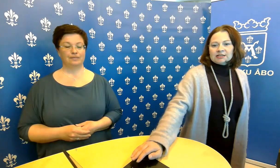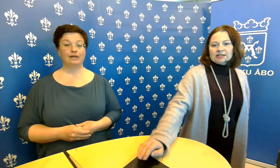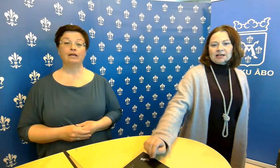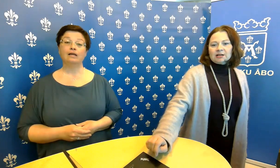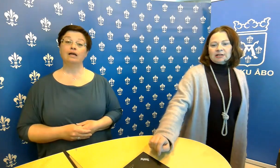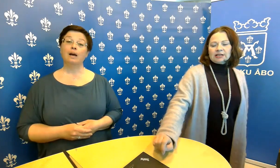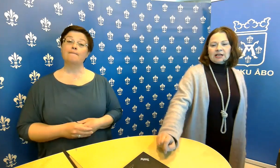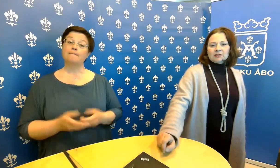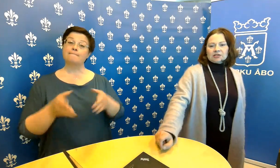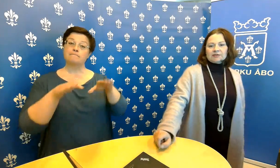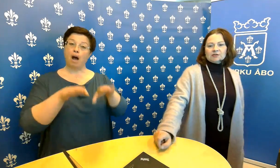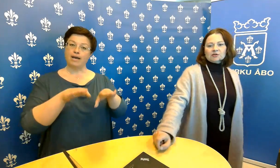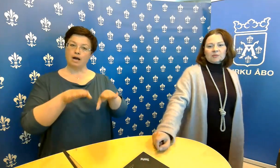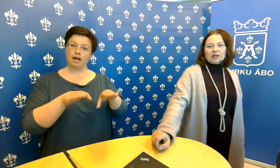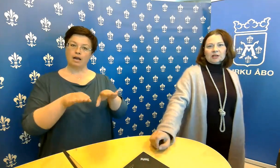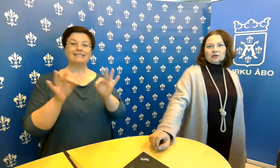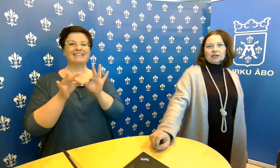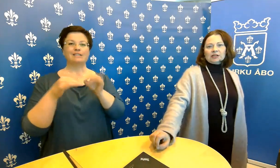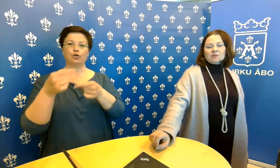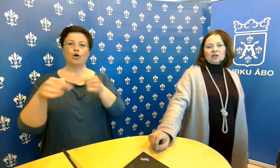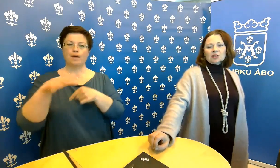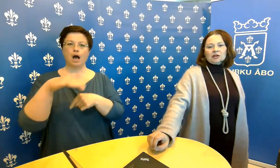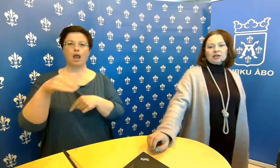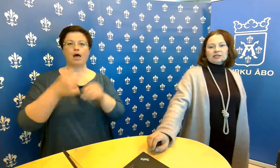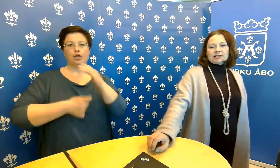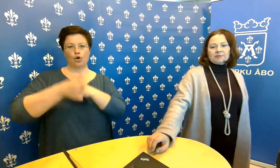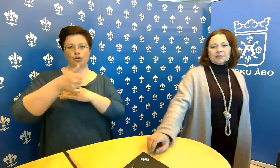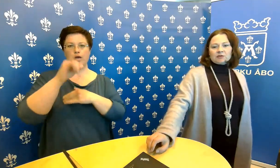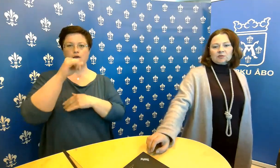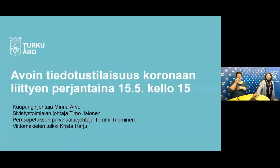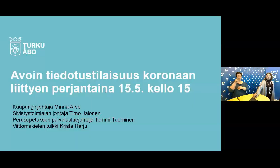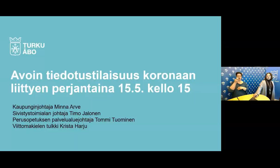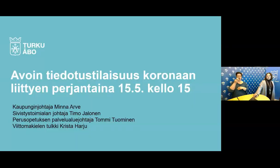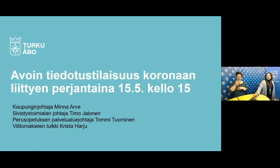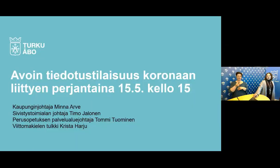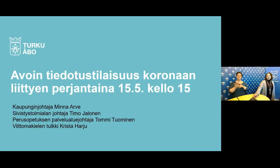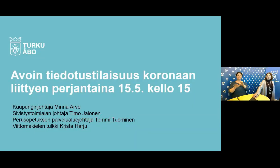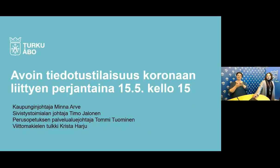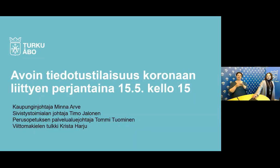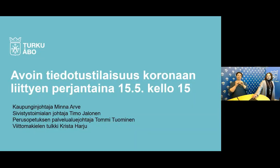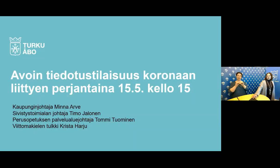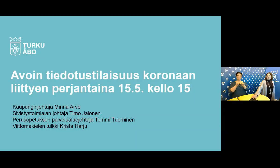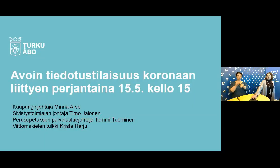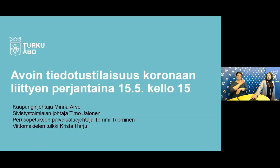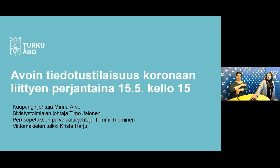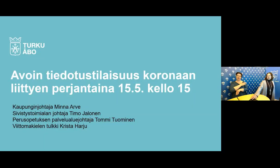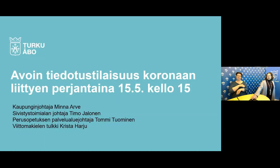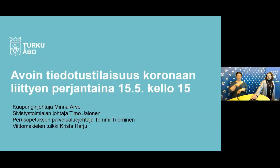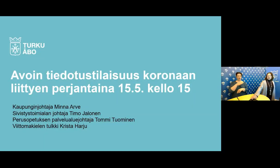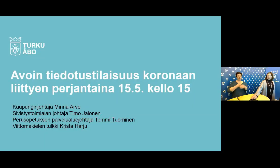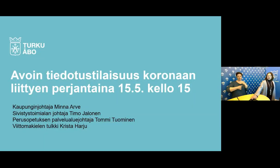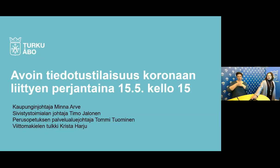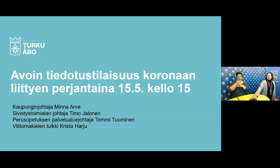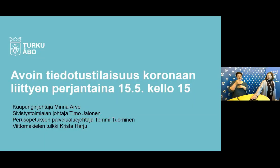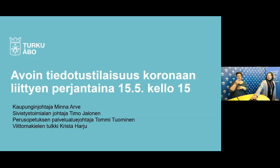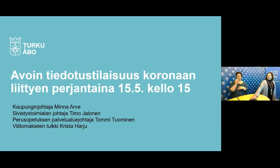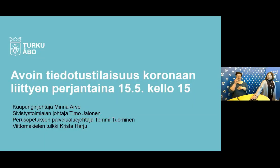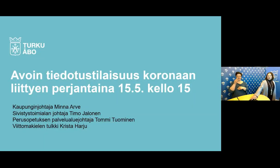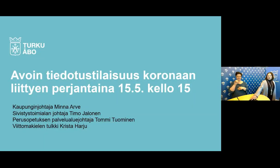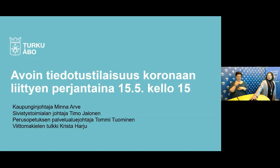Lisäkseni täällä meillä tänään on sivistystoimialanjohtaja Timo Jalonen ja sieltä perusopetuksen palvelualojohtaja Tommi Tuominen myöskin.